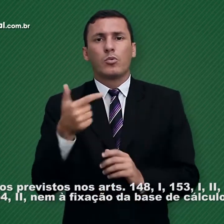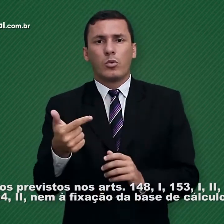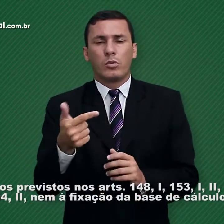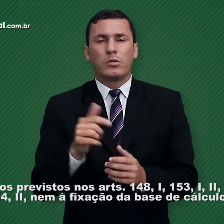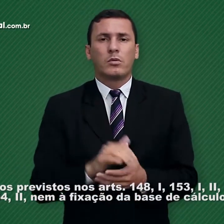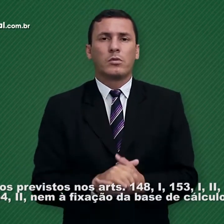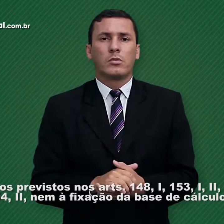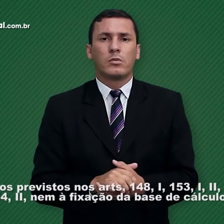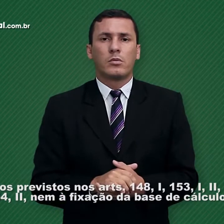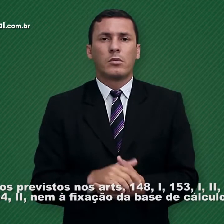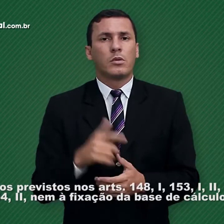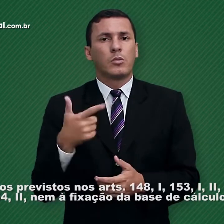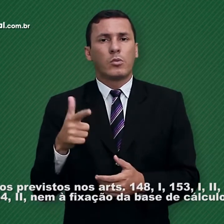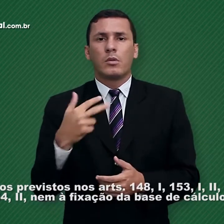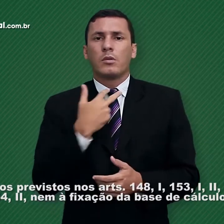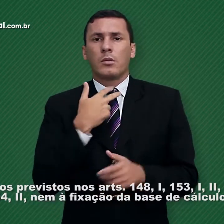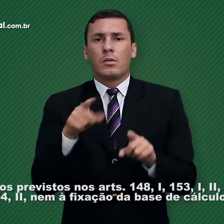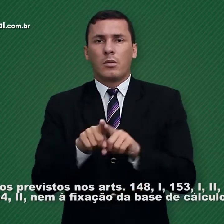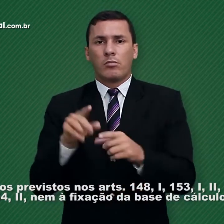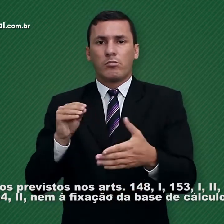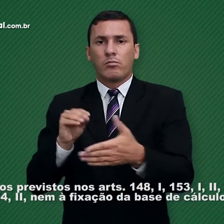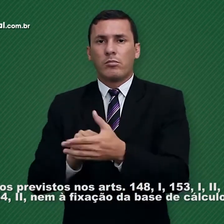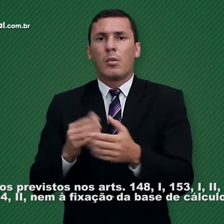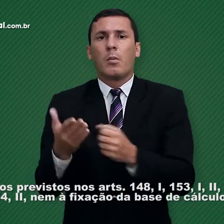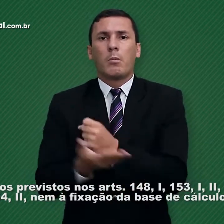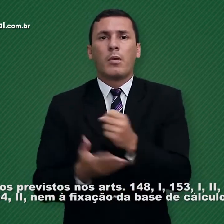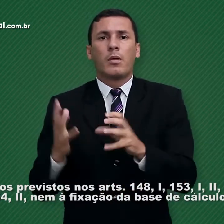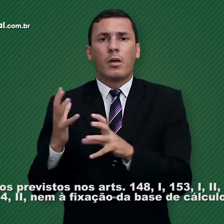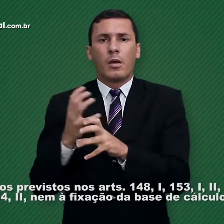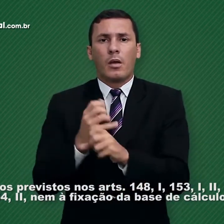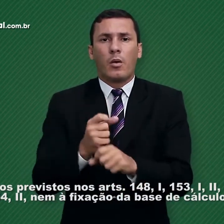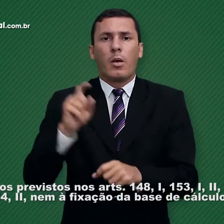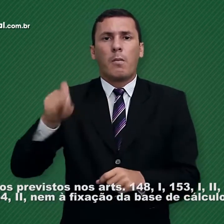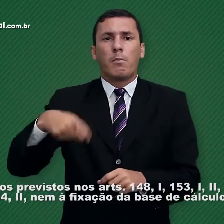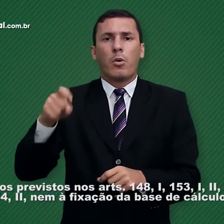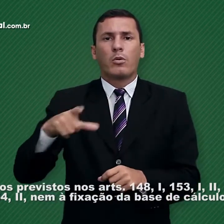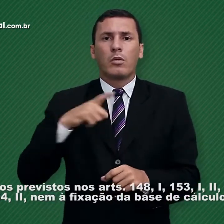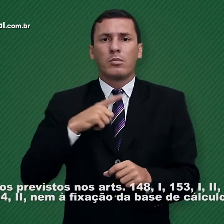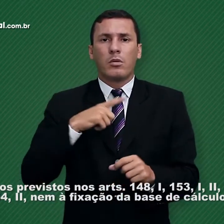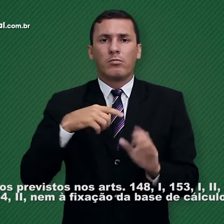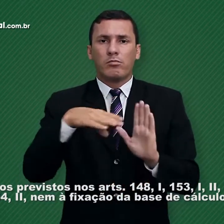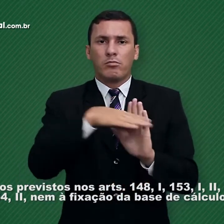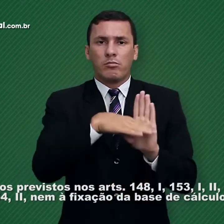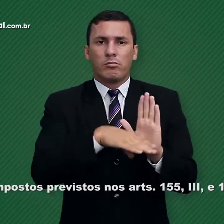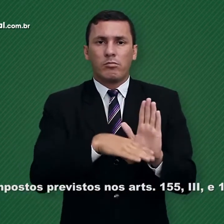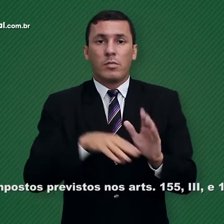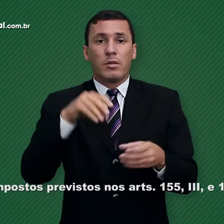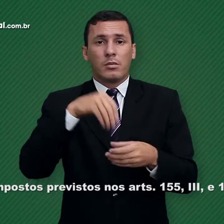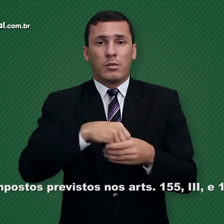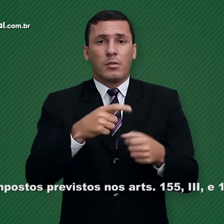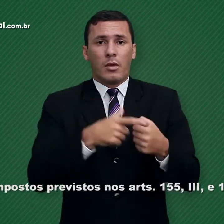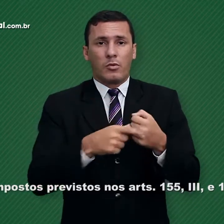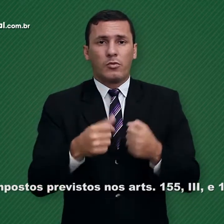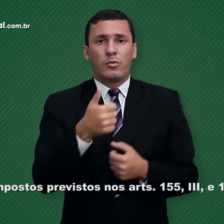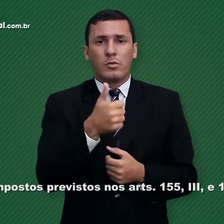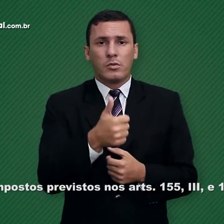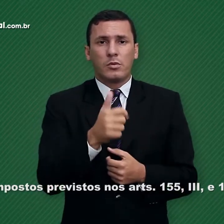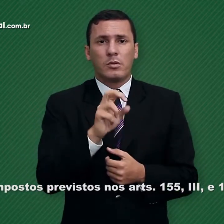154, inciso 2 Nem a fixação da base de cálculo dos impostos previstos nos